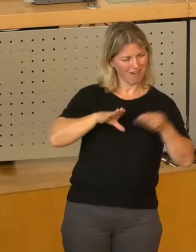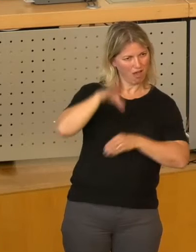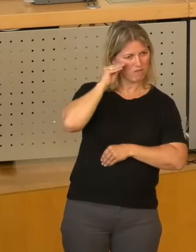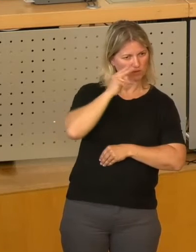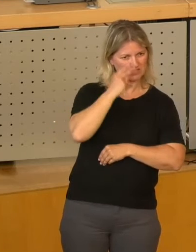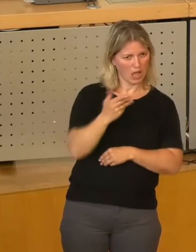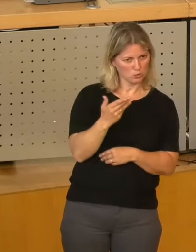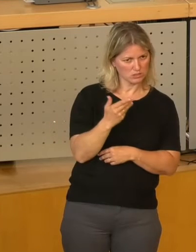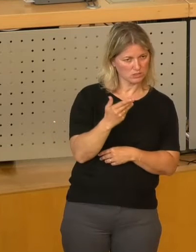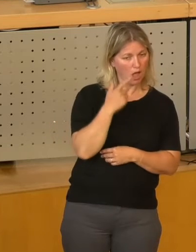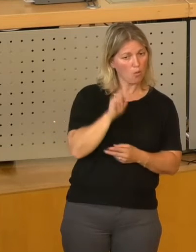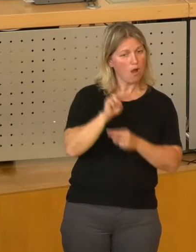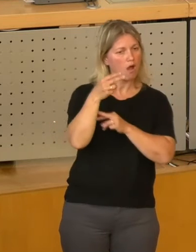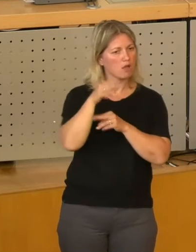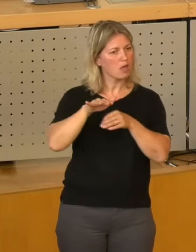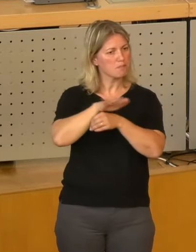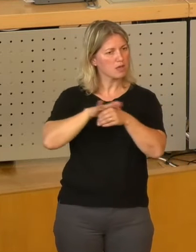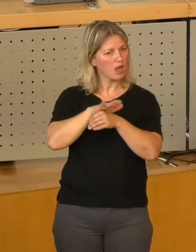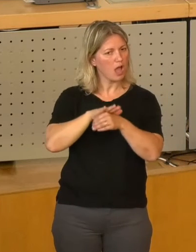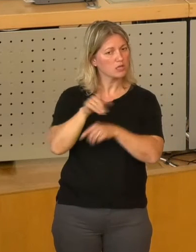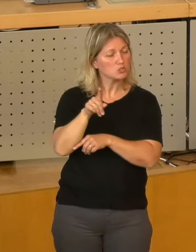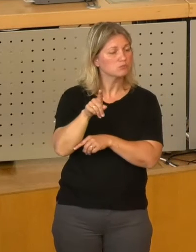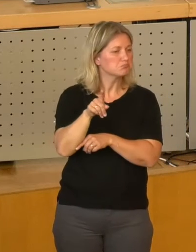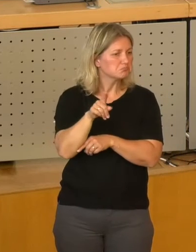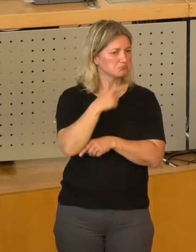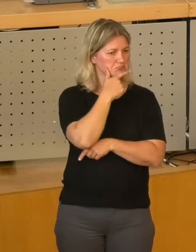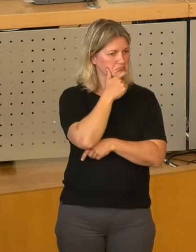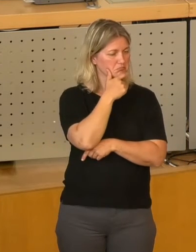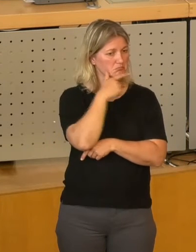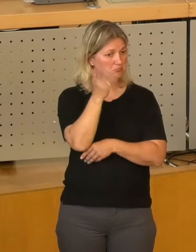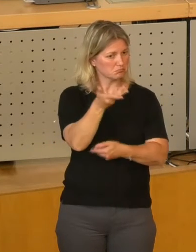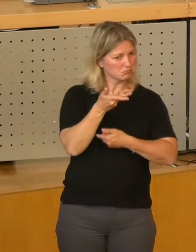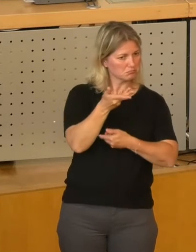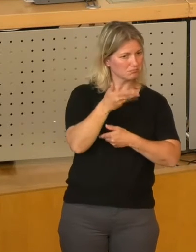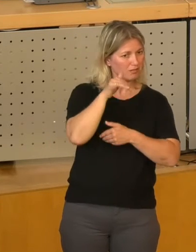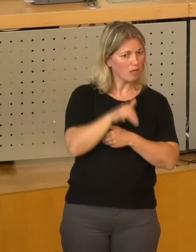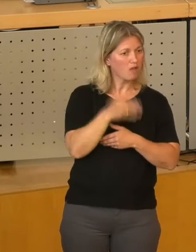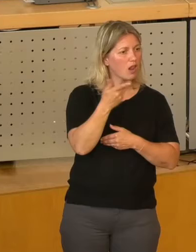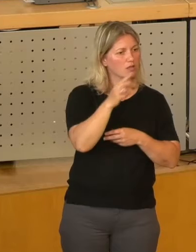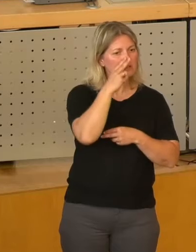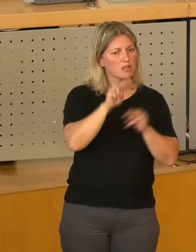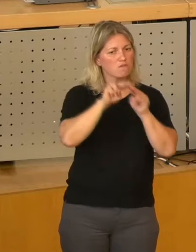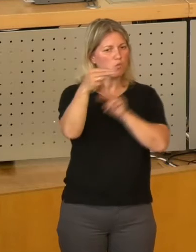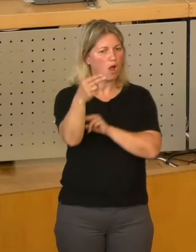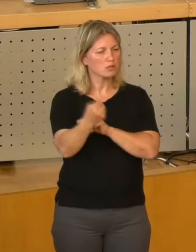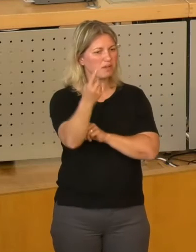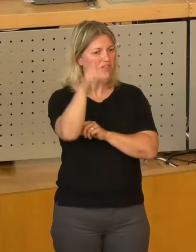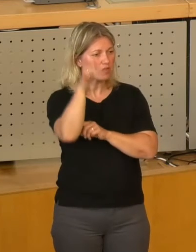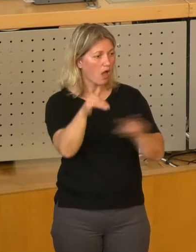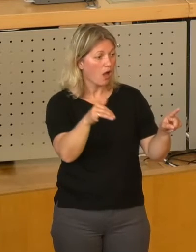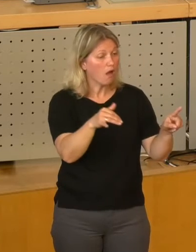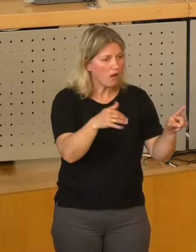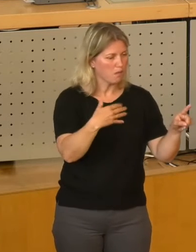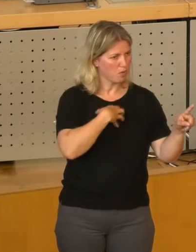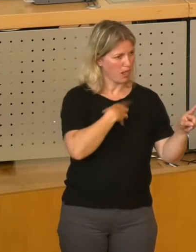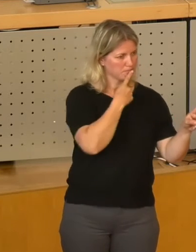anderen Bereichen schneller vielleicht kommen als bei uns, schon erkennt, bevor sozusagen Probleme auf uns zukommen. Also es